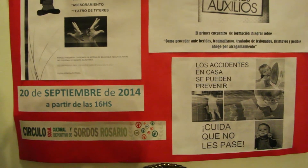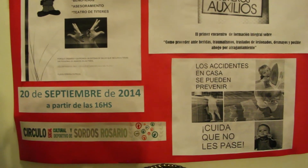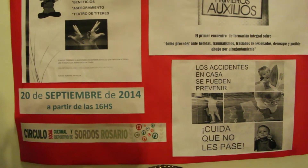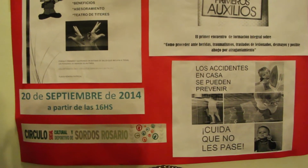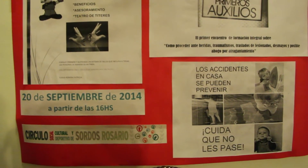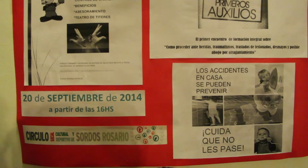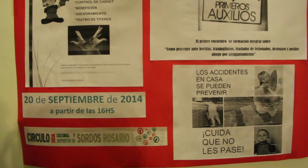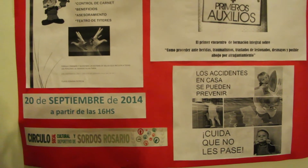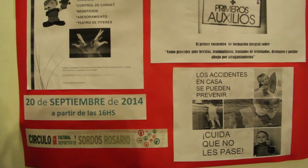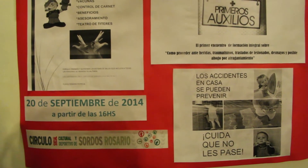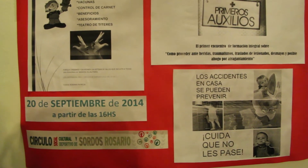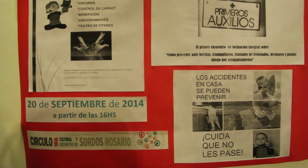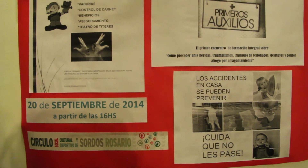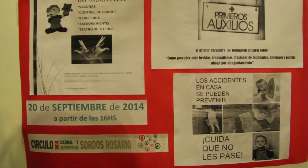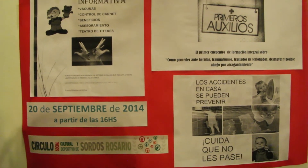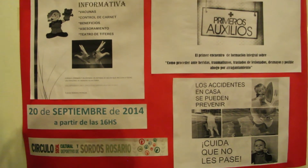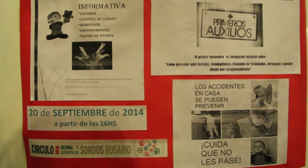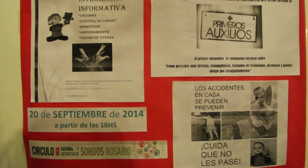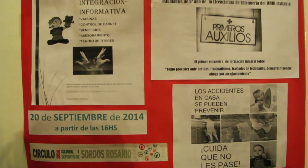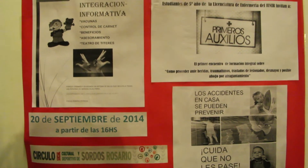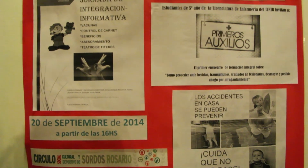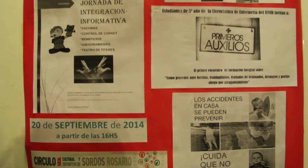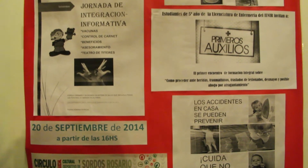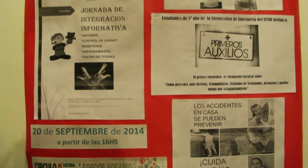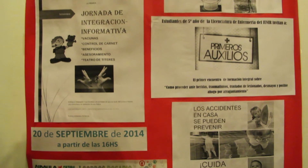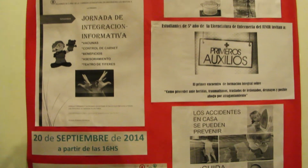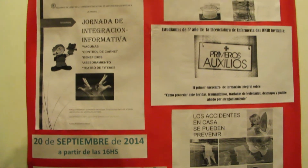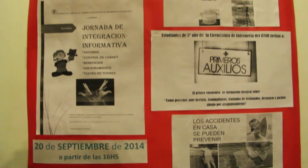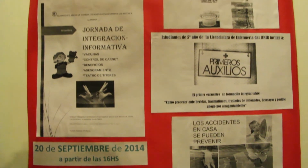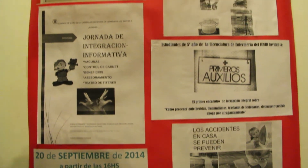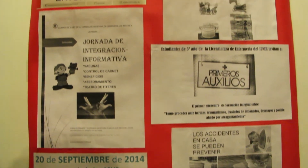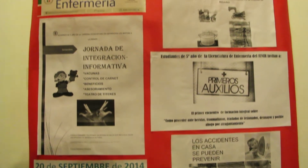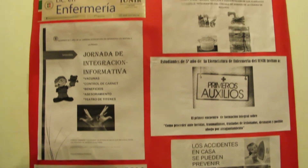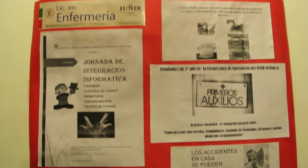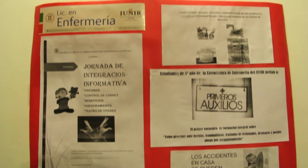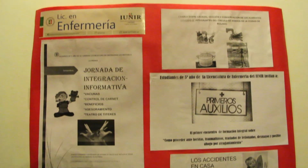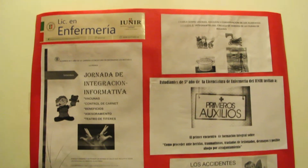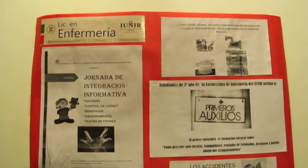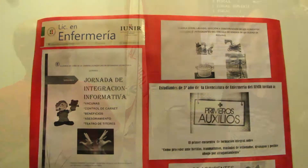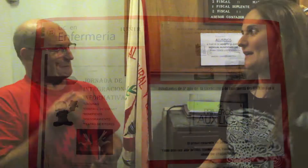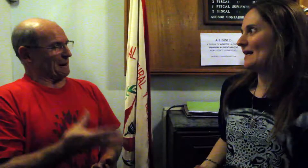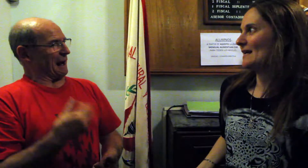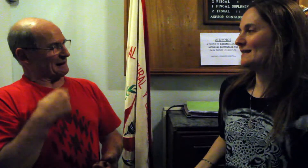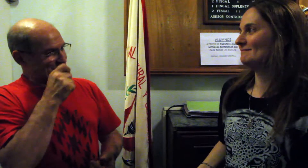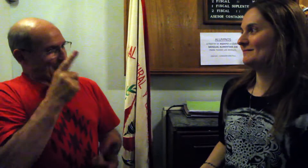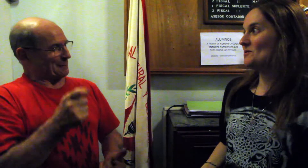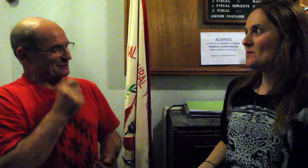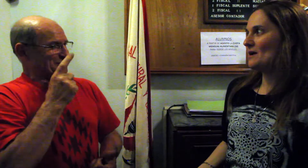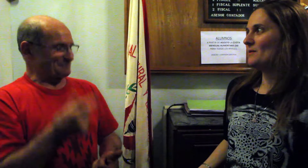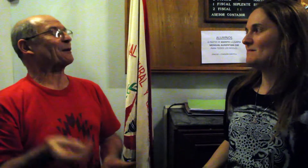maniobras para poder ayudar a una persona cuando está ahogada. Para mí es una sorpresa porque nunca lo vi en